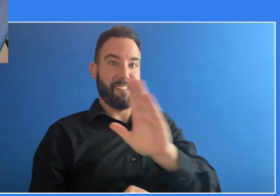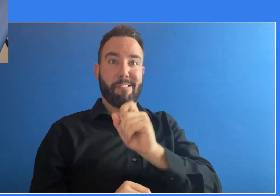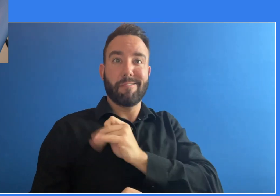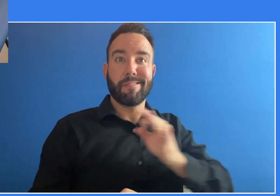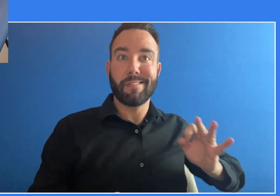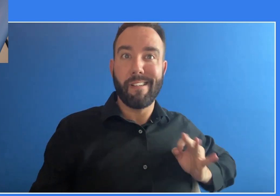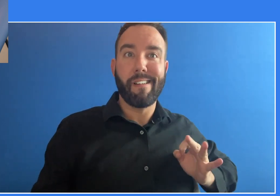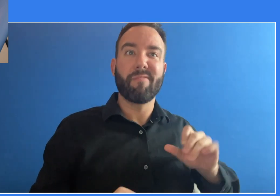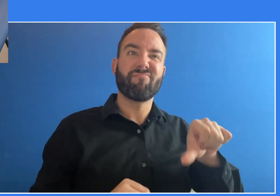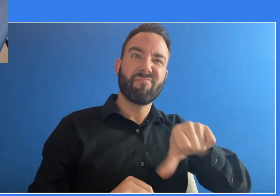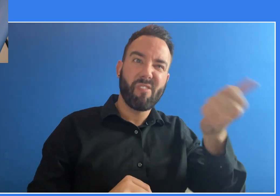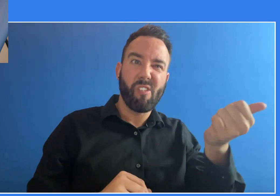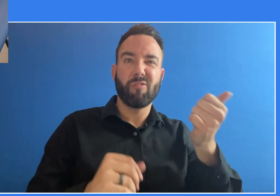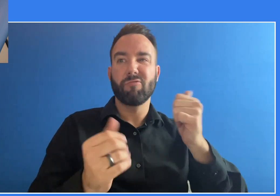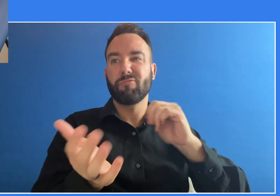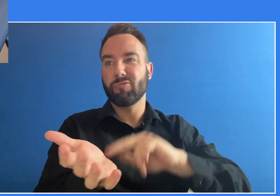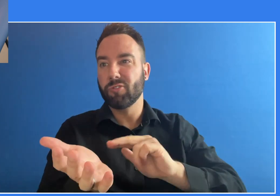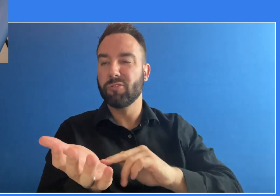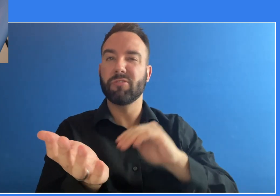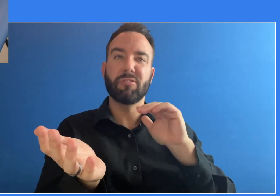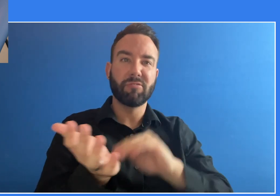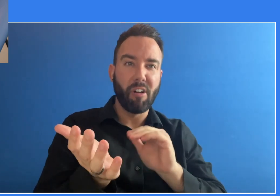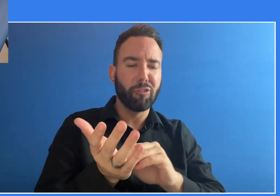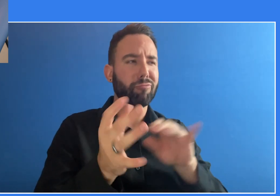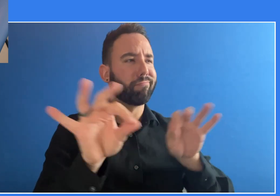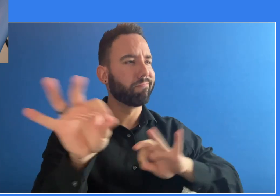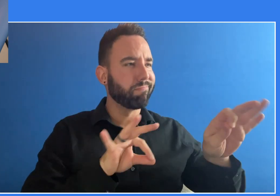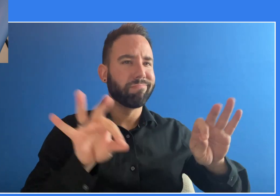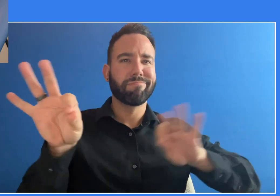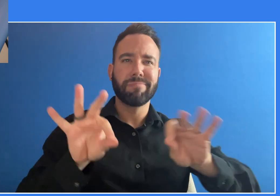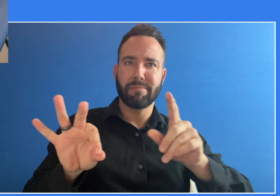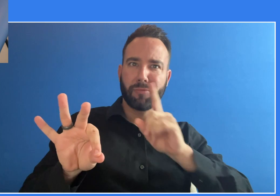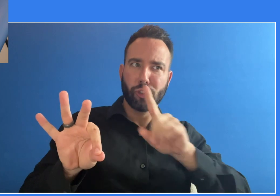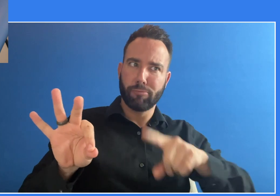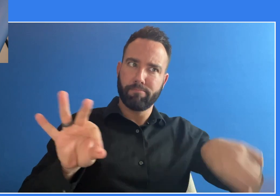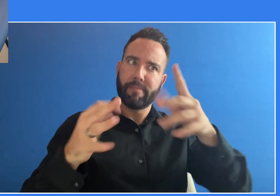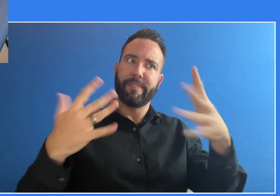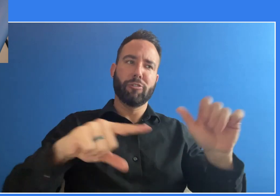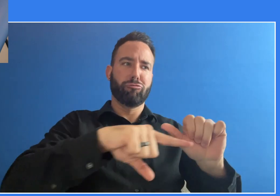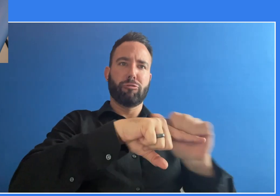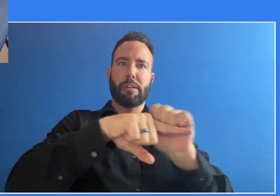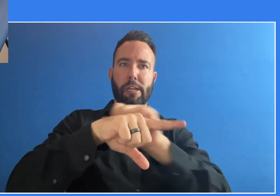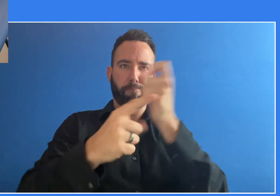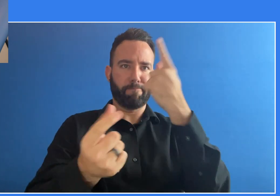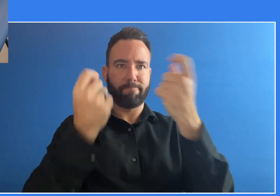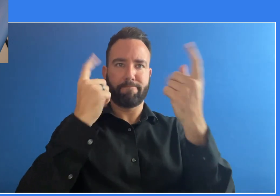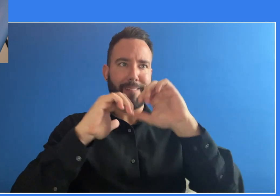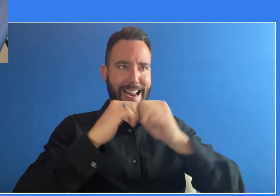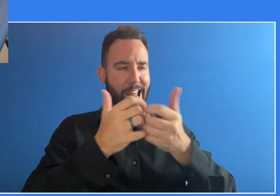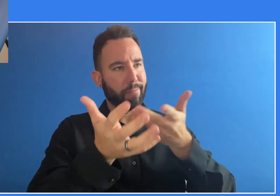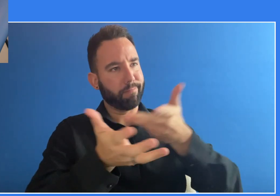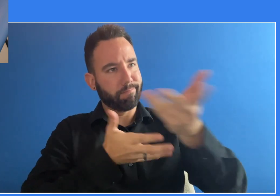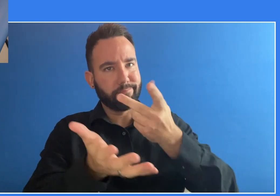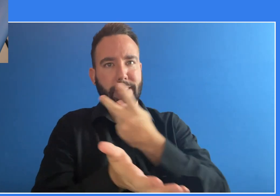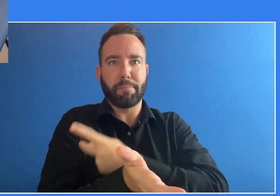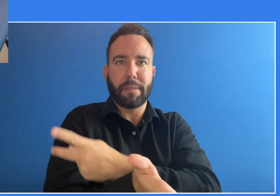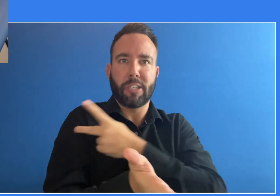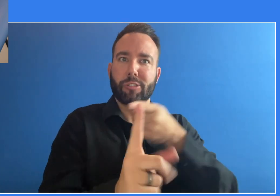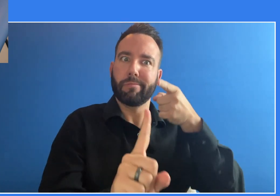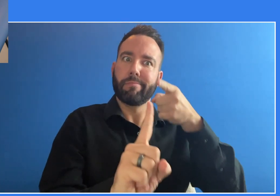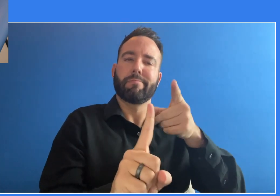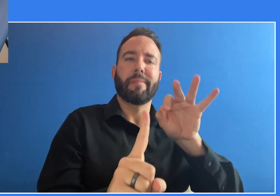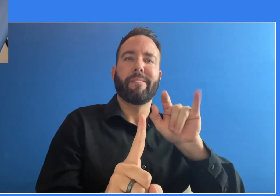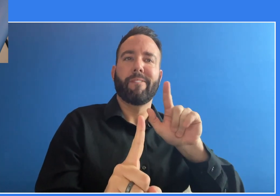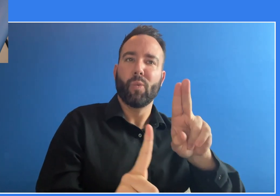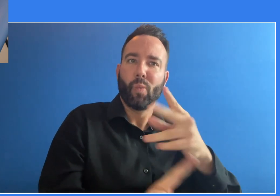pueden remitir a sus pacientes a otro lugar y pueden educar a su personal sobre cuál es la mejor manera de conversar con